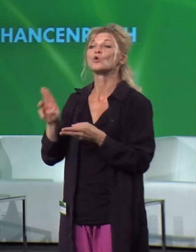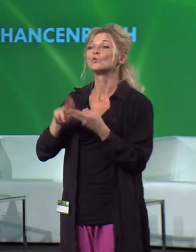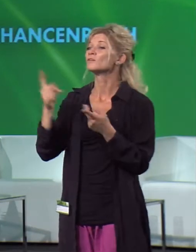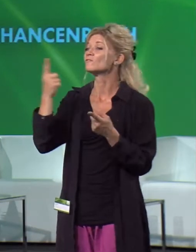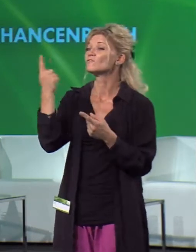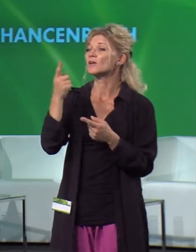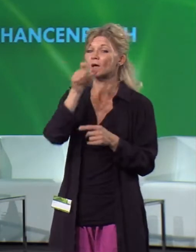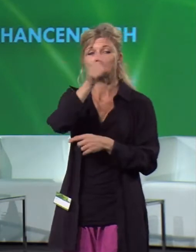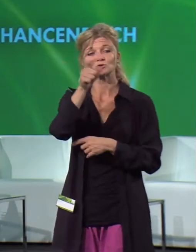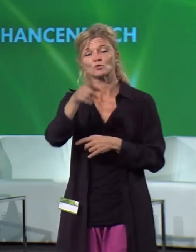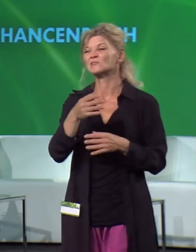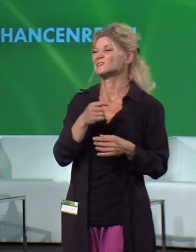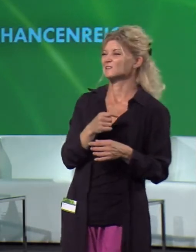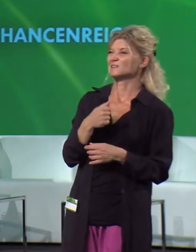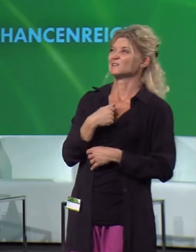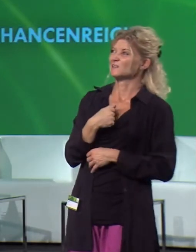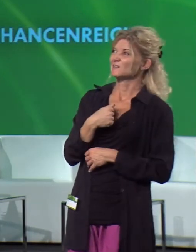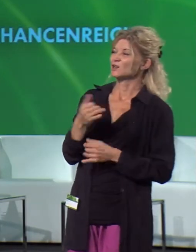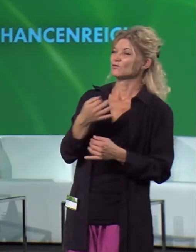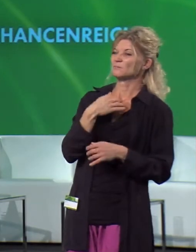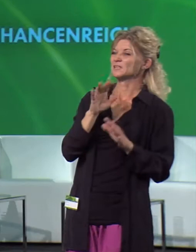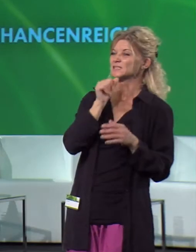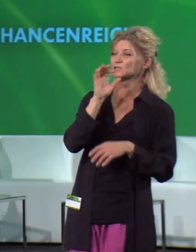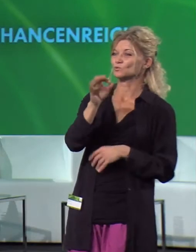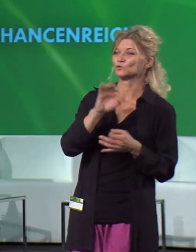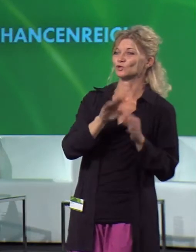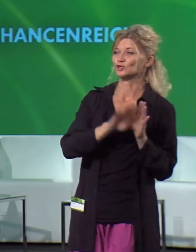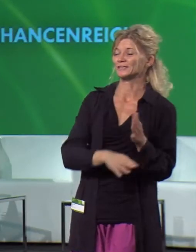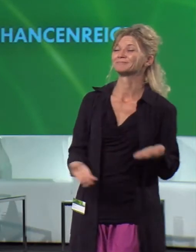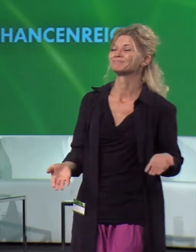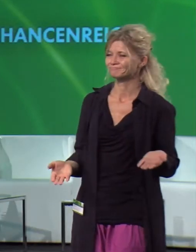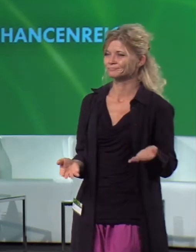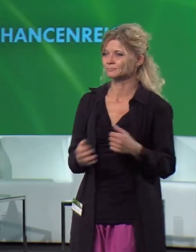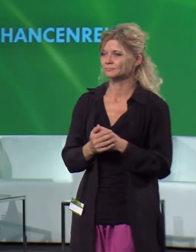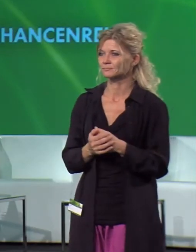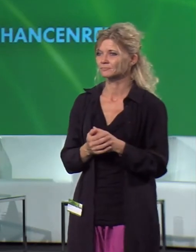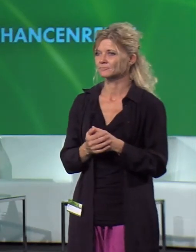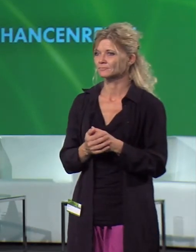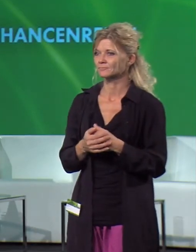von zu importierenden Energien zu heimischen Energien. die Kirchen. Oder oder